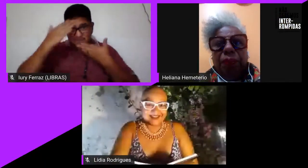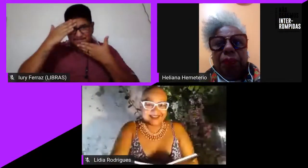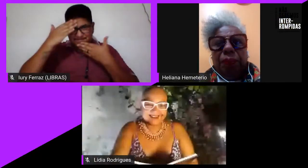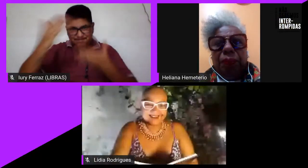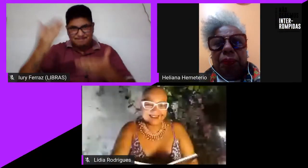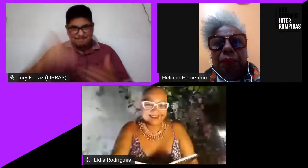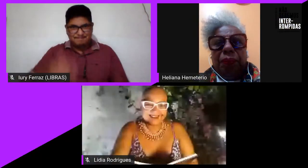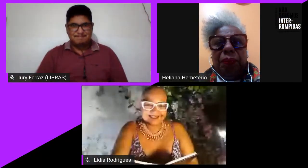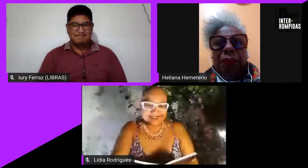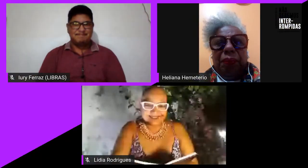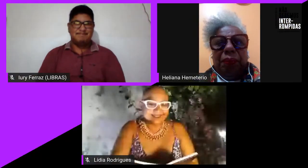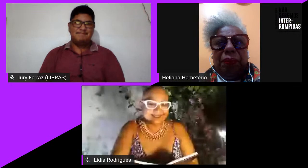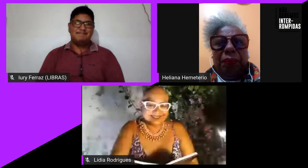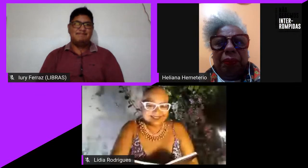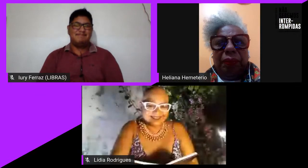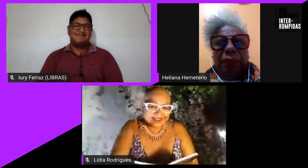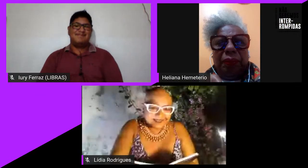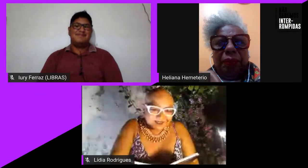Obrigada.